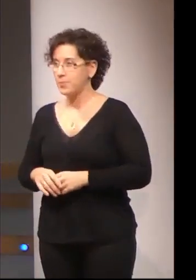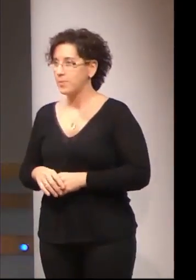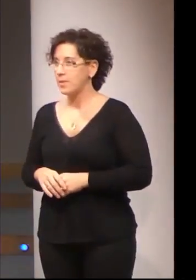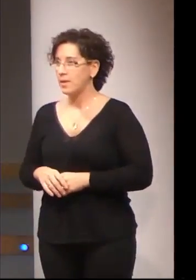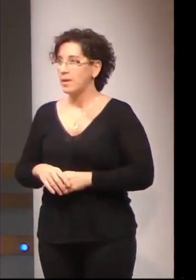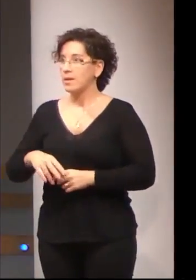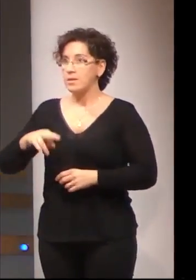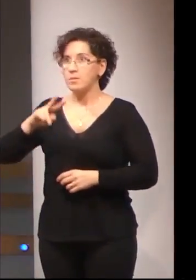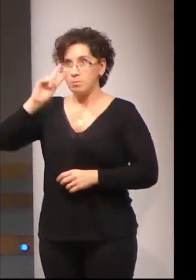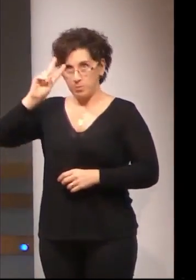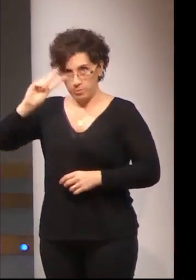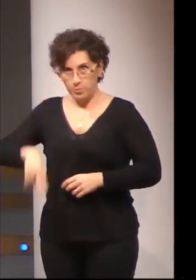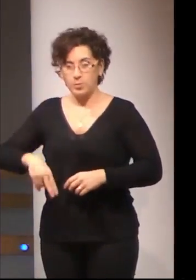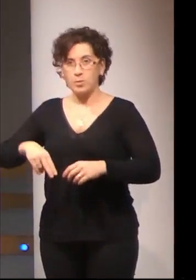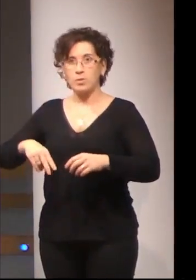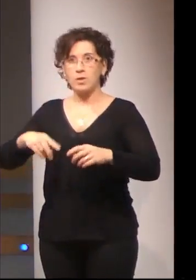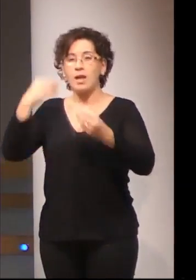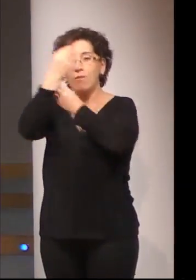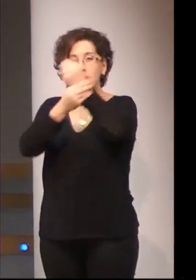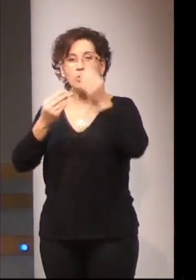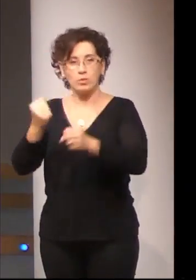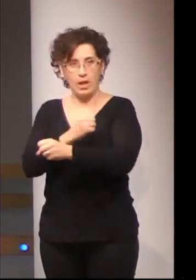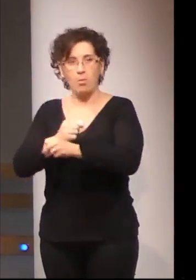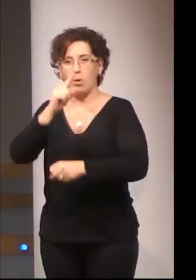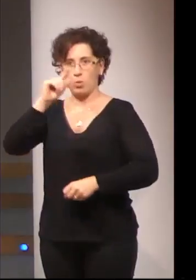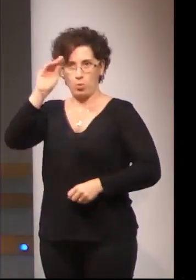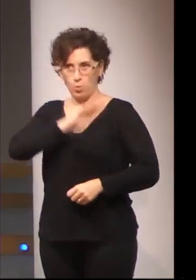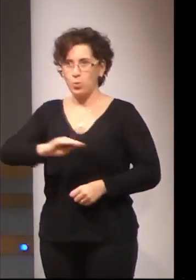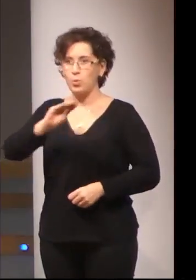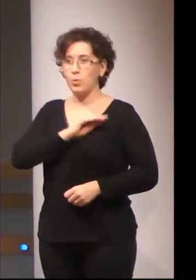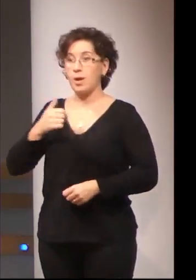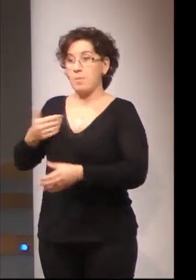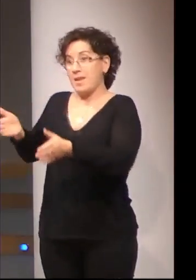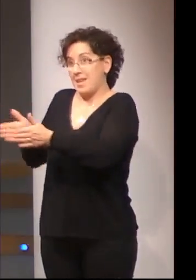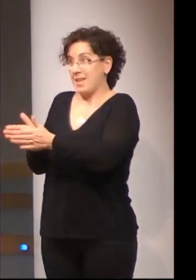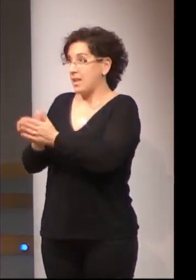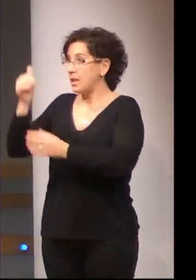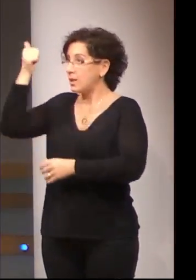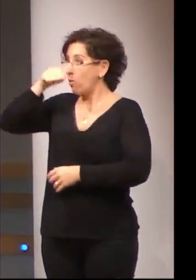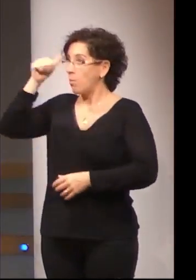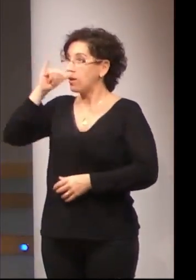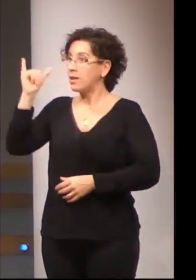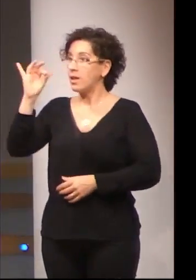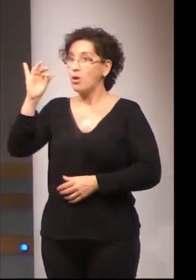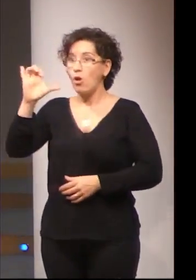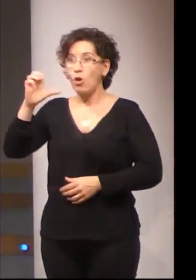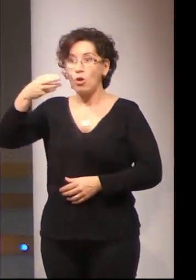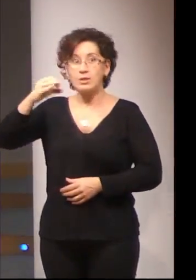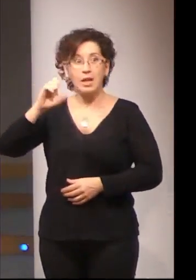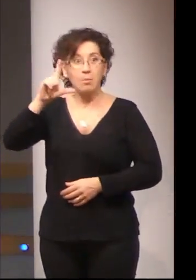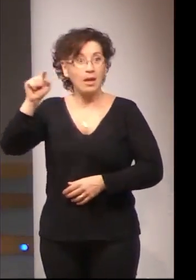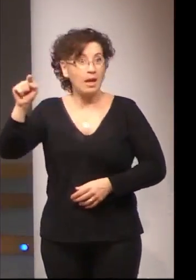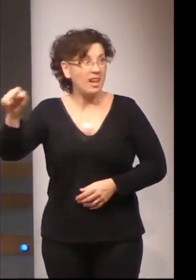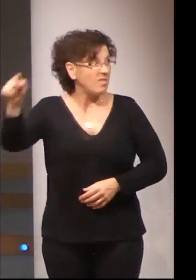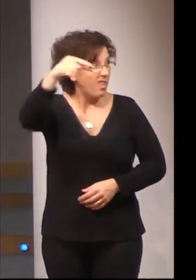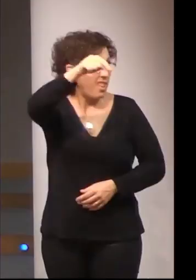trabajo de investigación amplio que mi compañero José Miguel Benítez Merino está por ahí, no le gustan los micrófonos y